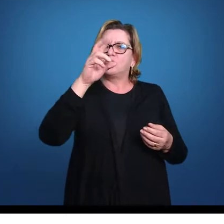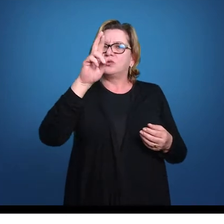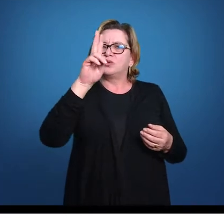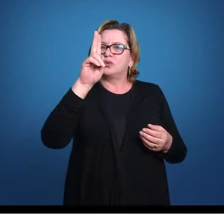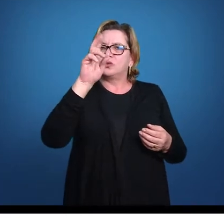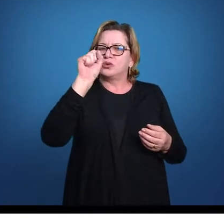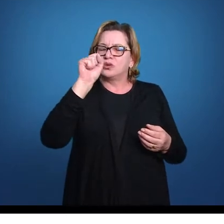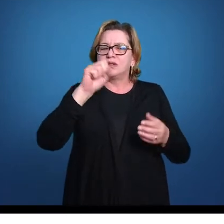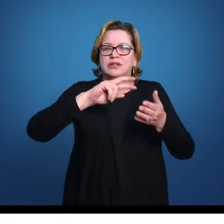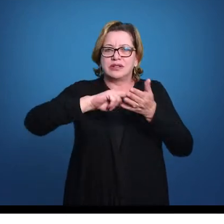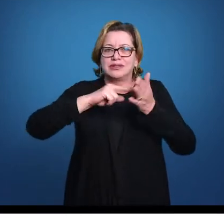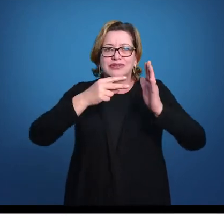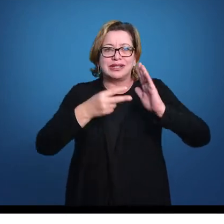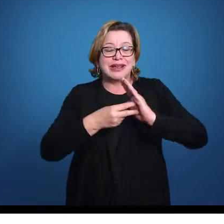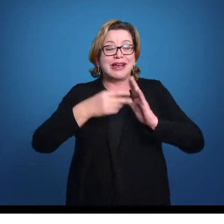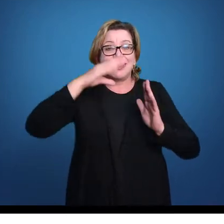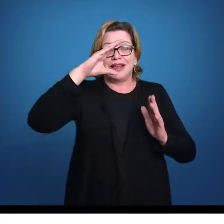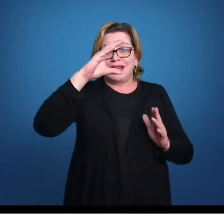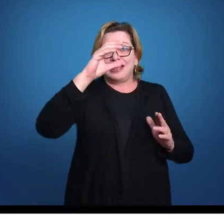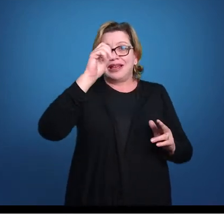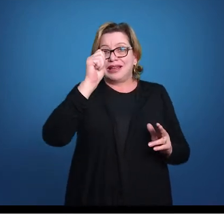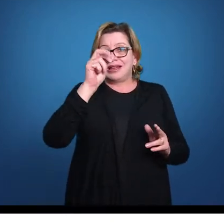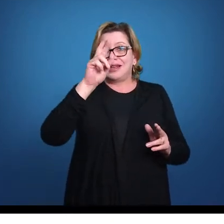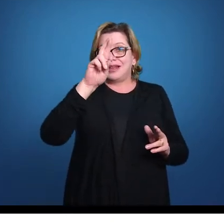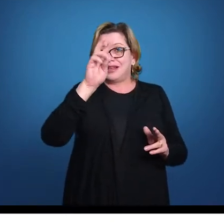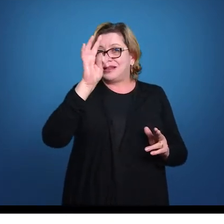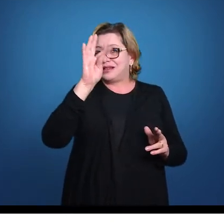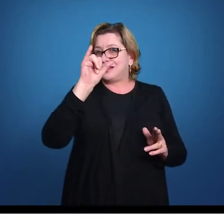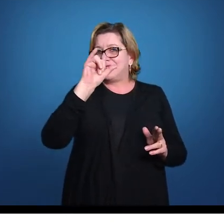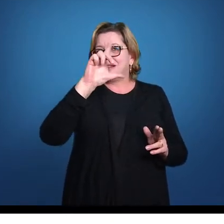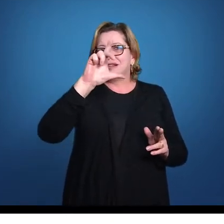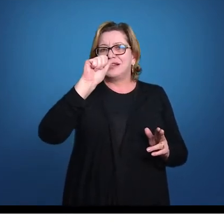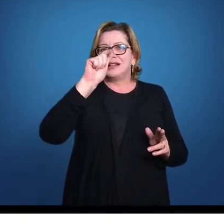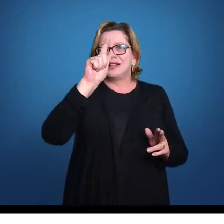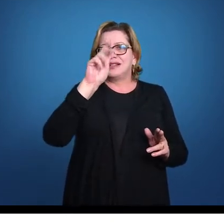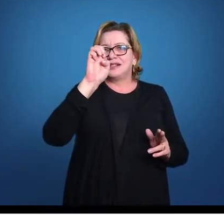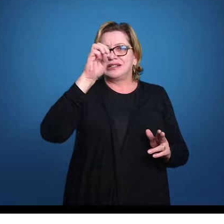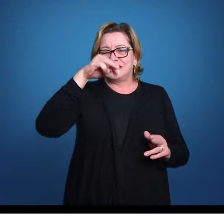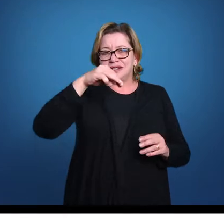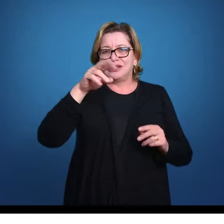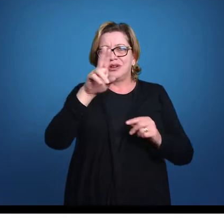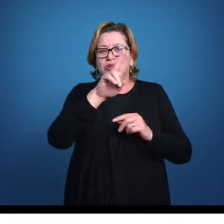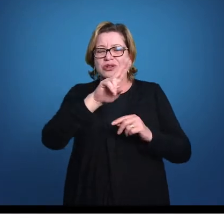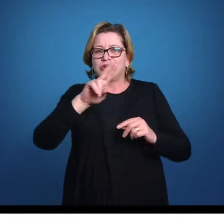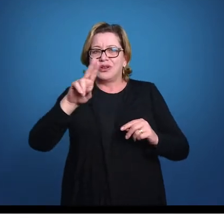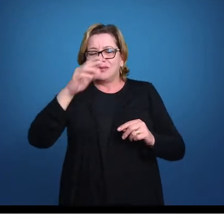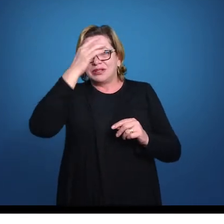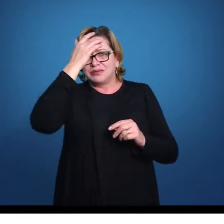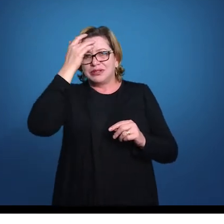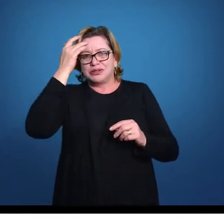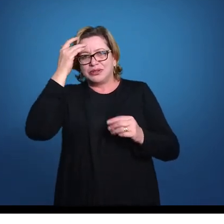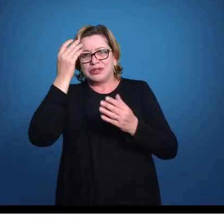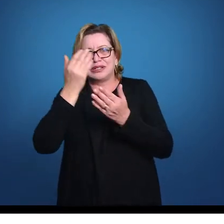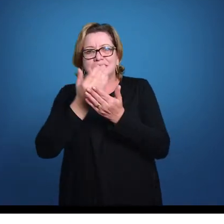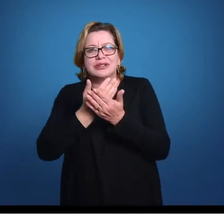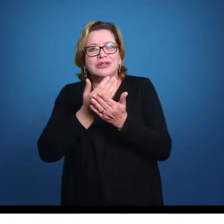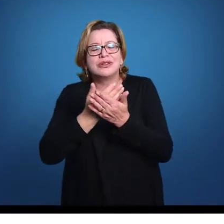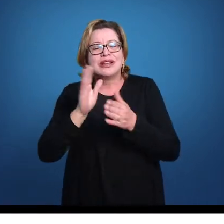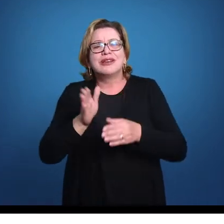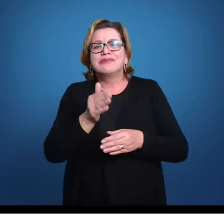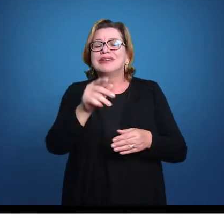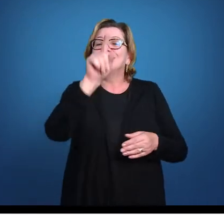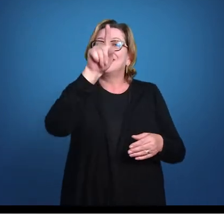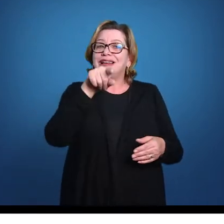ictios é peixe, ictis é peixe. Então o nome do profissional que estuda peixes é o ictiólogo,